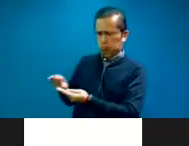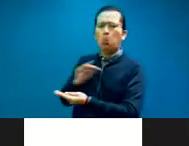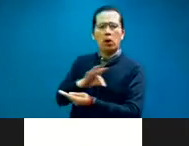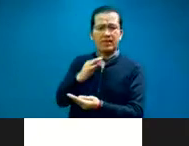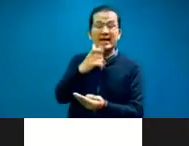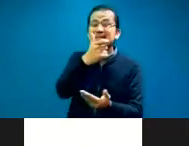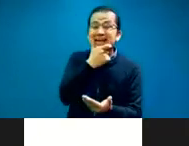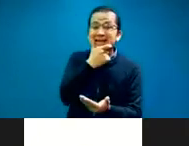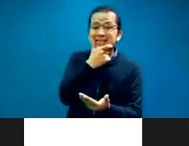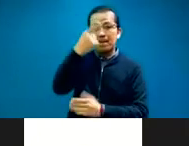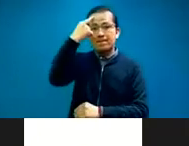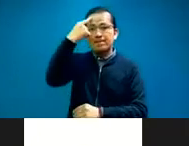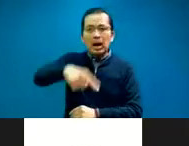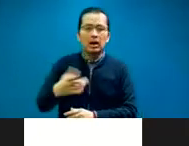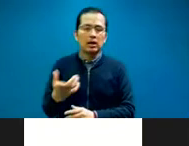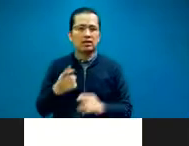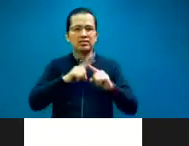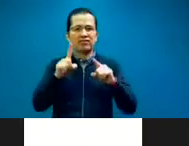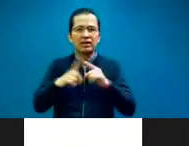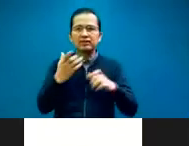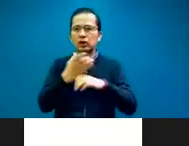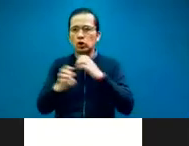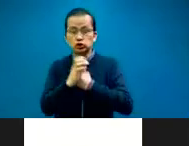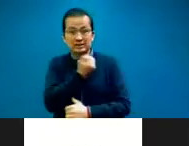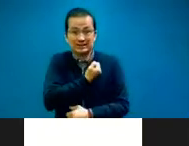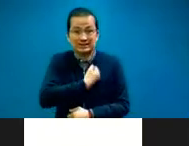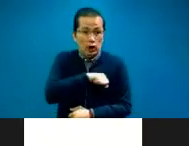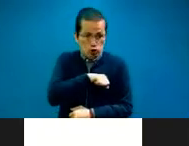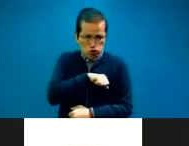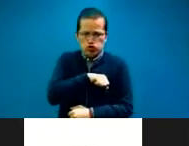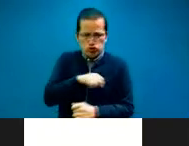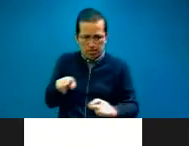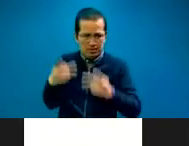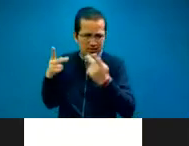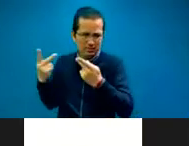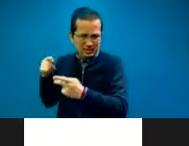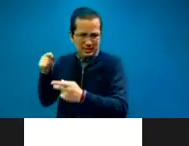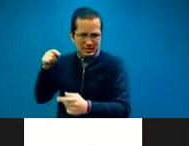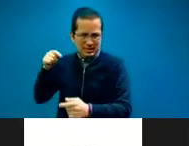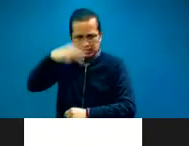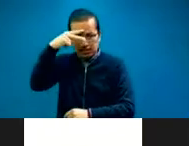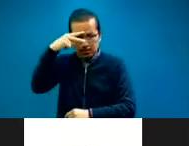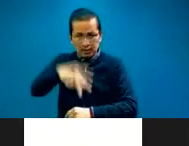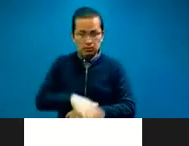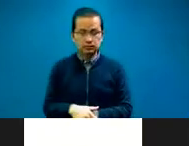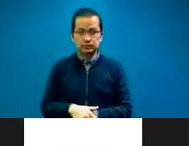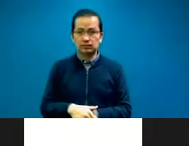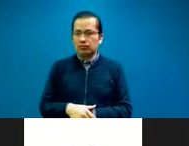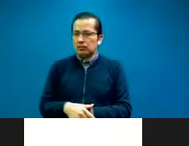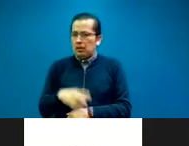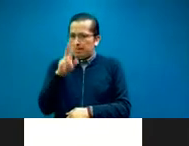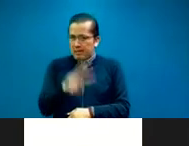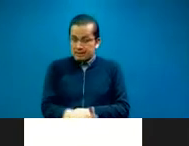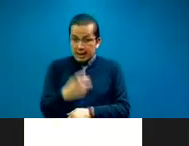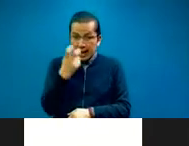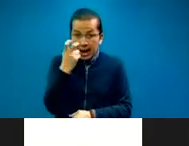insumos sanitarios. En primer lugar, esto significa algo gravísimo, ¿no? Es un ataque,